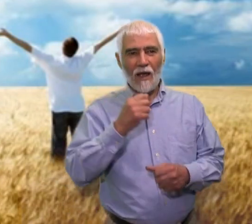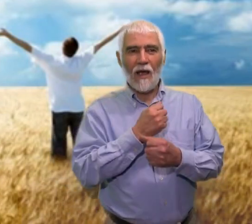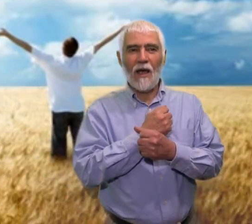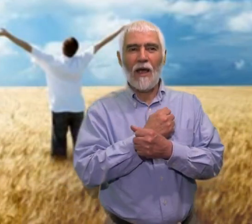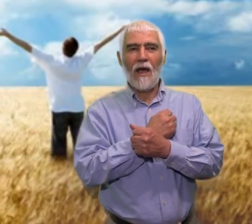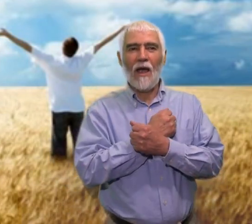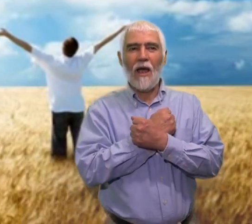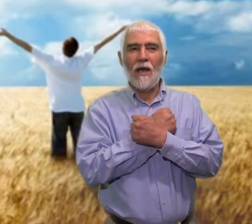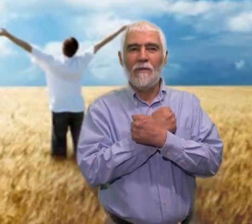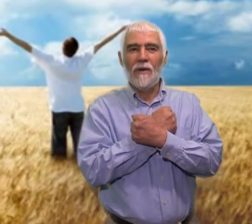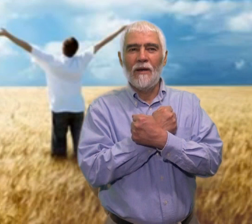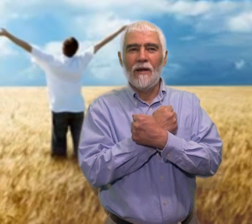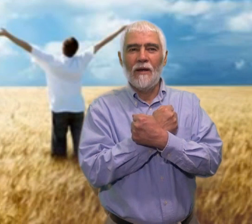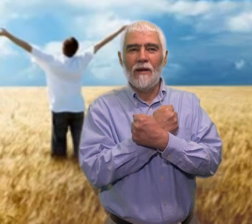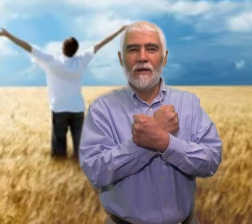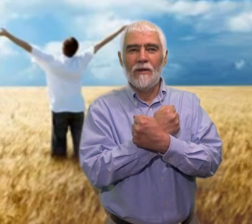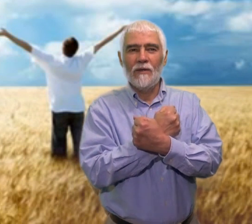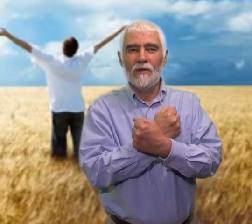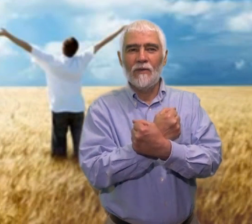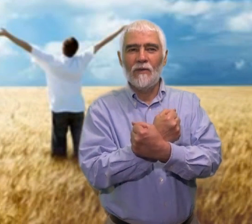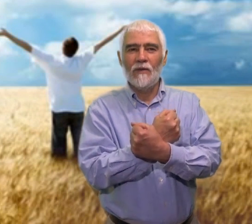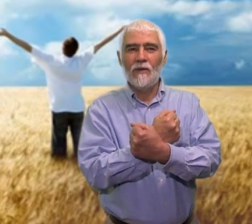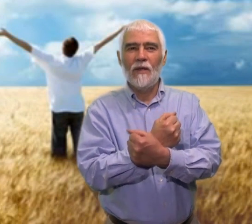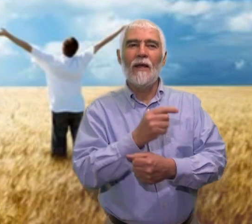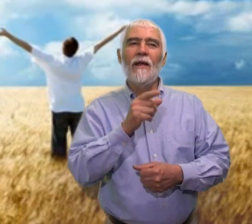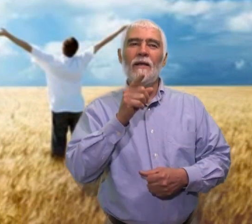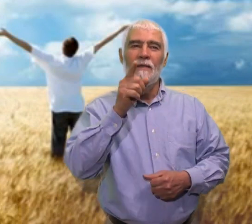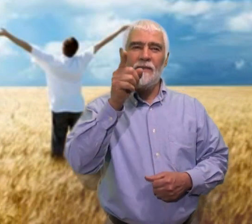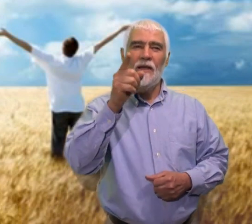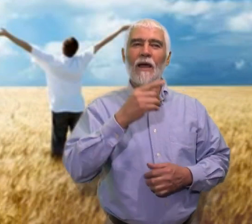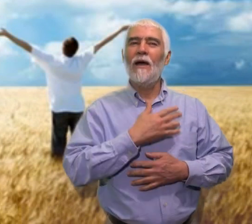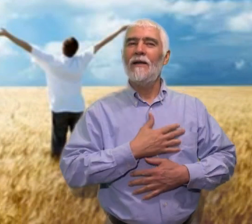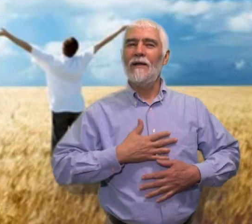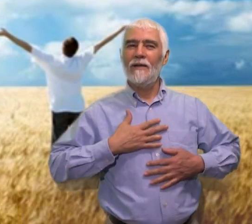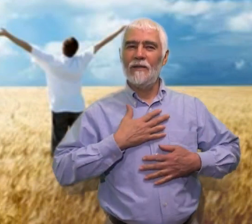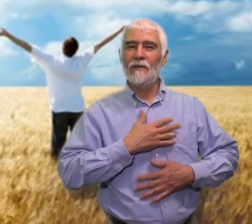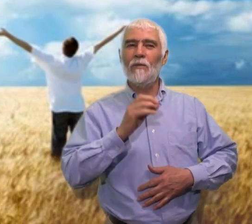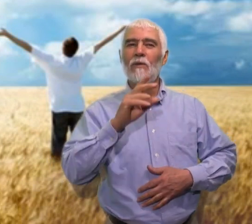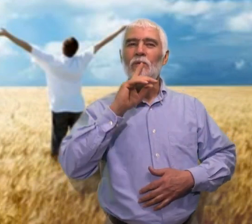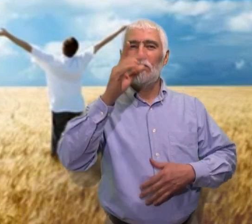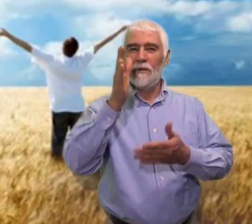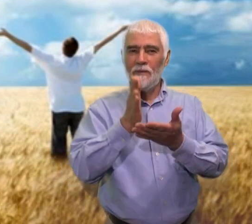Padre amado, te agradezco por tus planes,